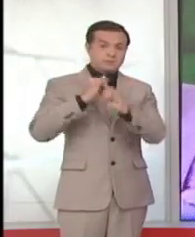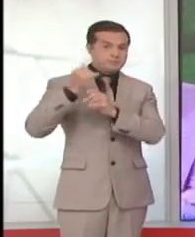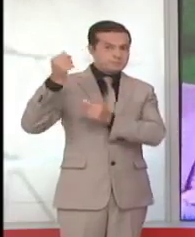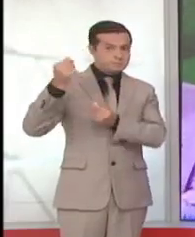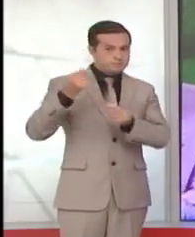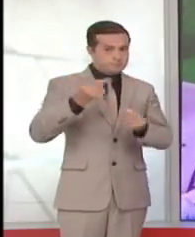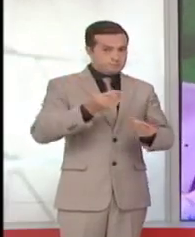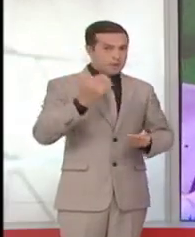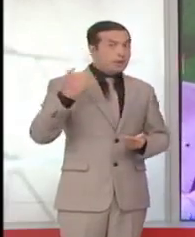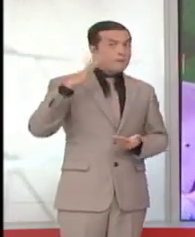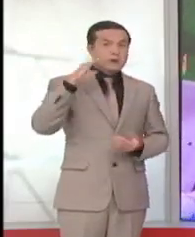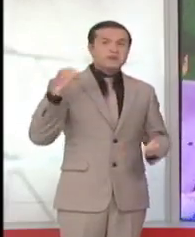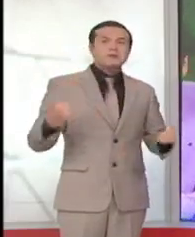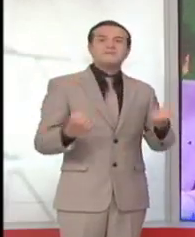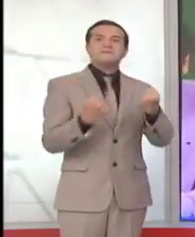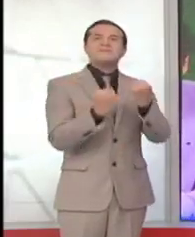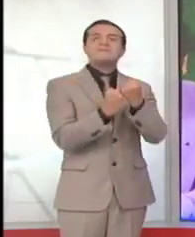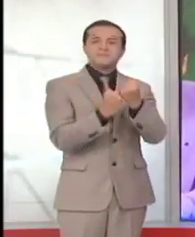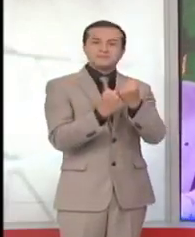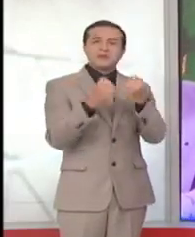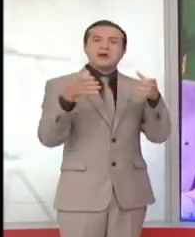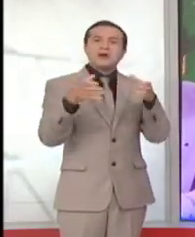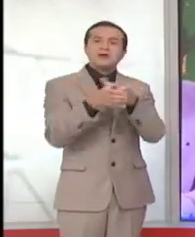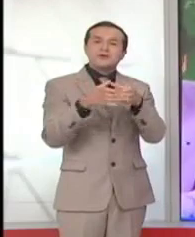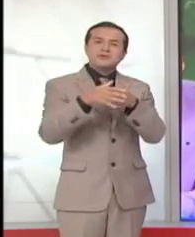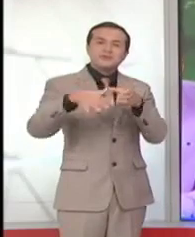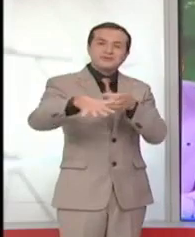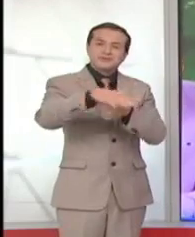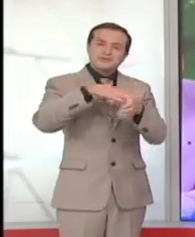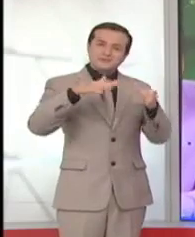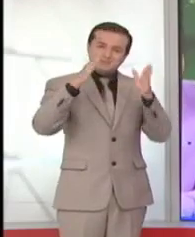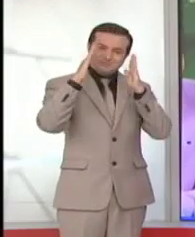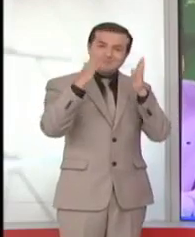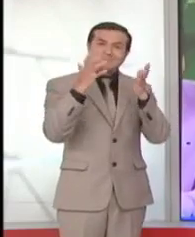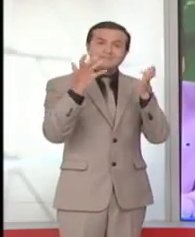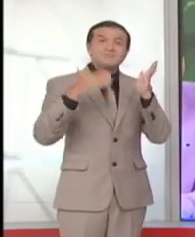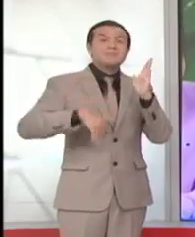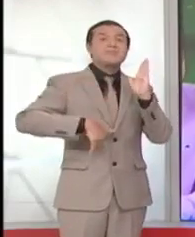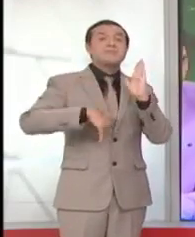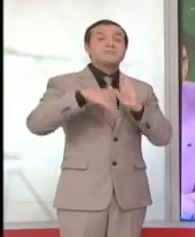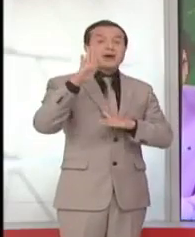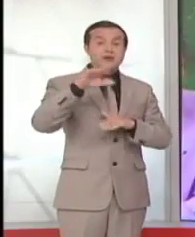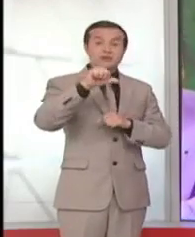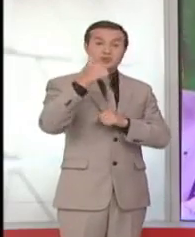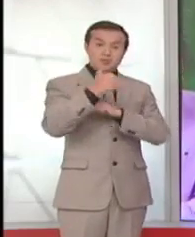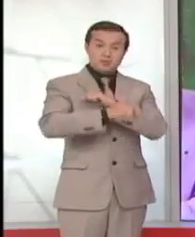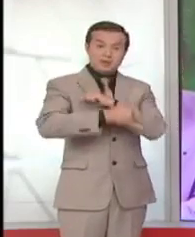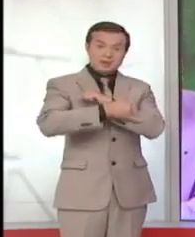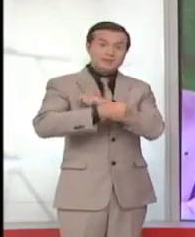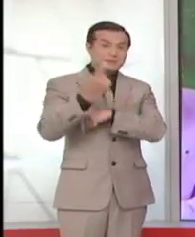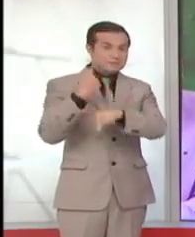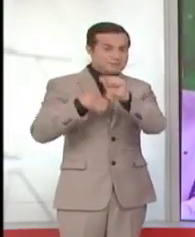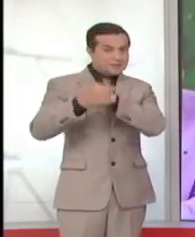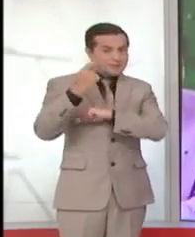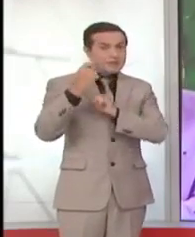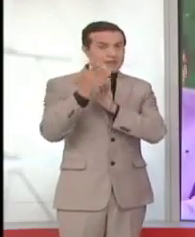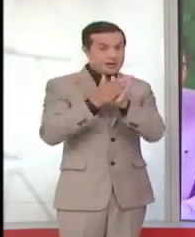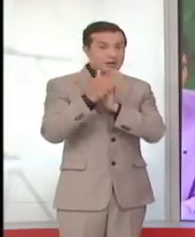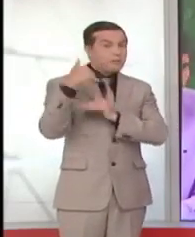vamos a fortalecer la asociatividad en el sector. Queremos aumentar las exportaciones, las exportaciones de cacao y de todos los